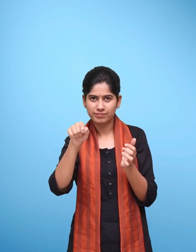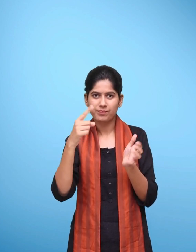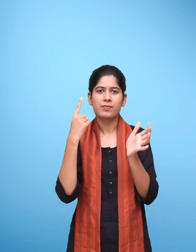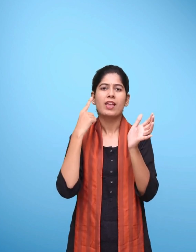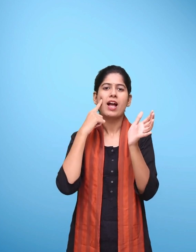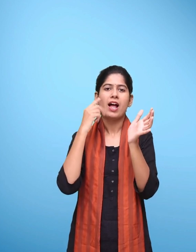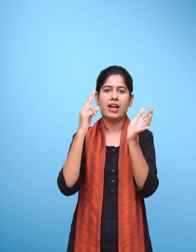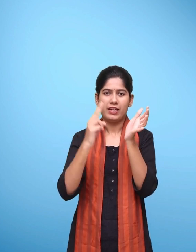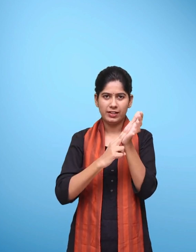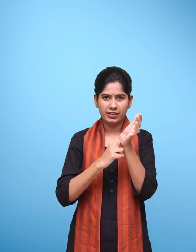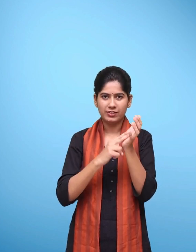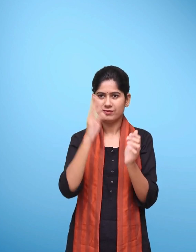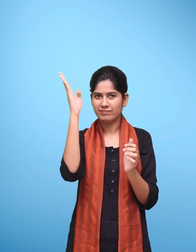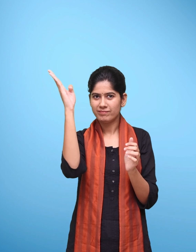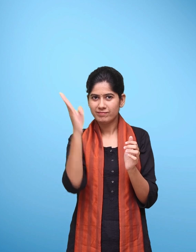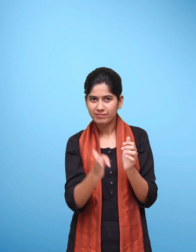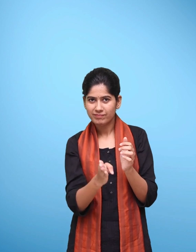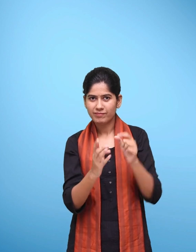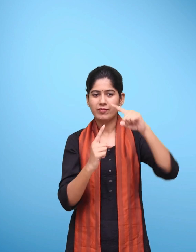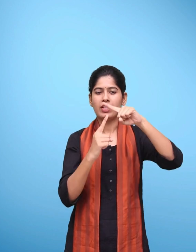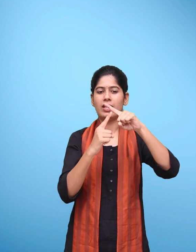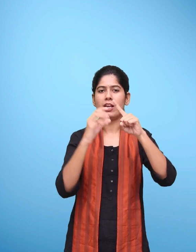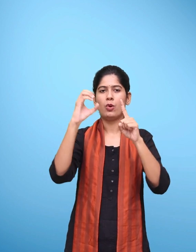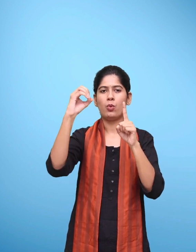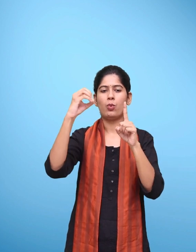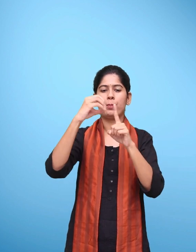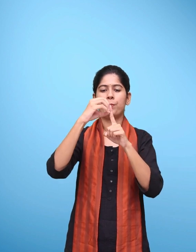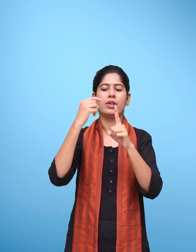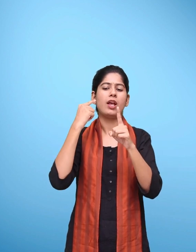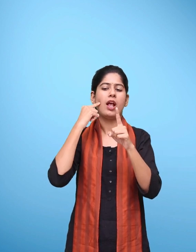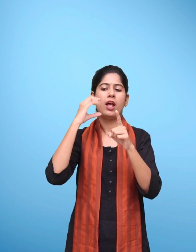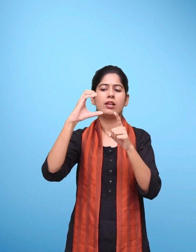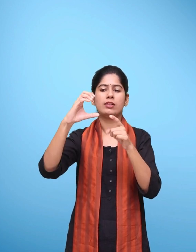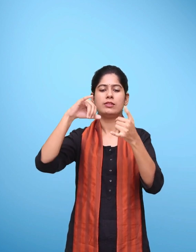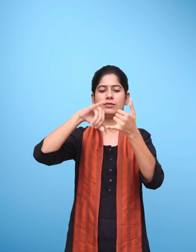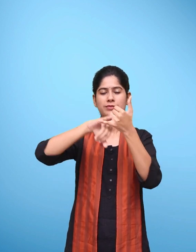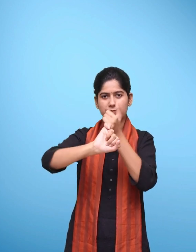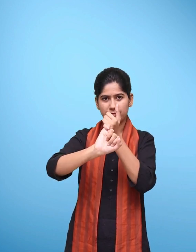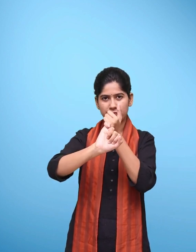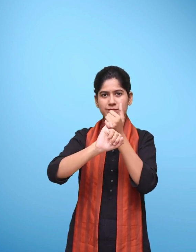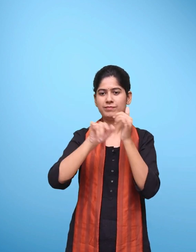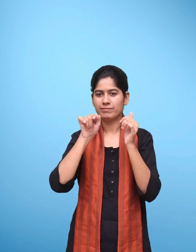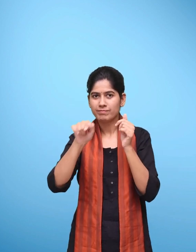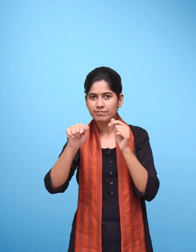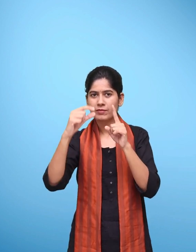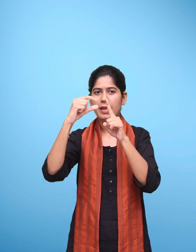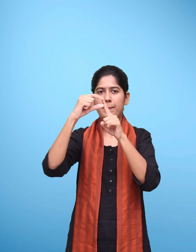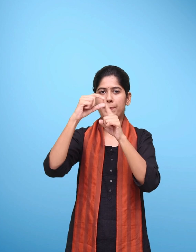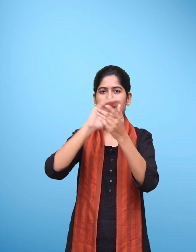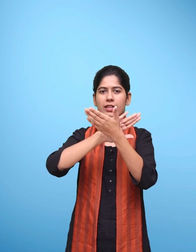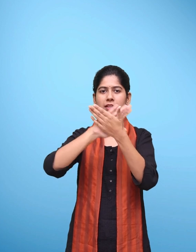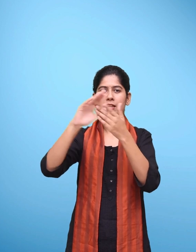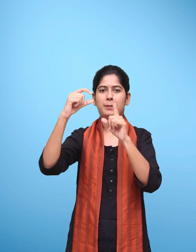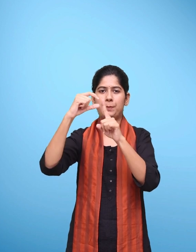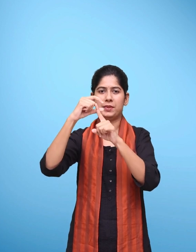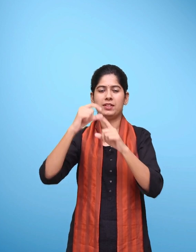topics.php पर जाएं और qr code के नीचे दिये गए alpha numeric